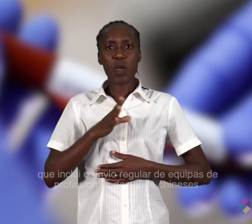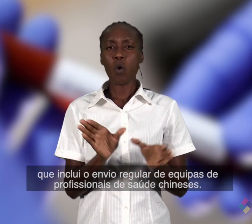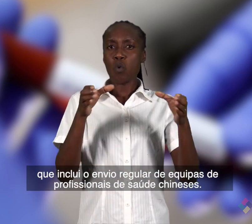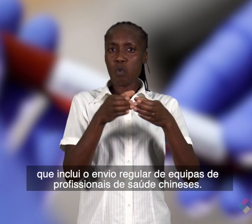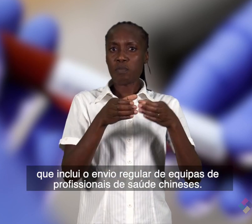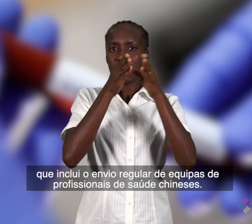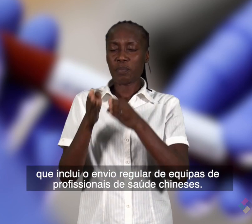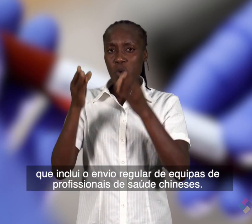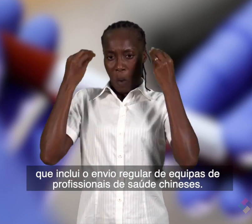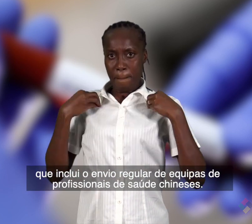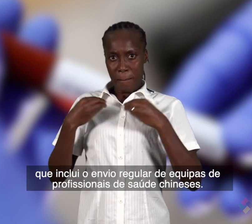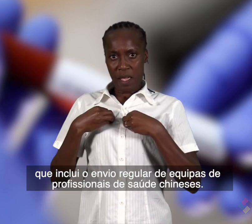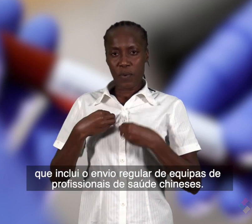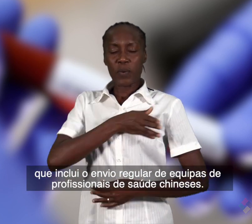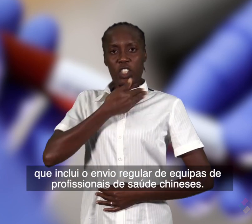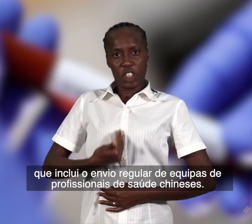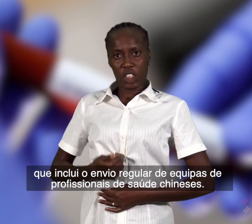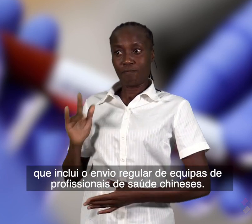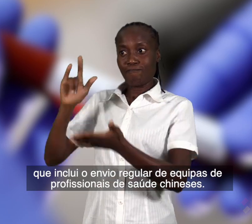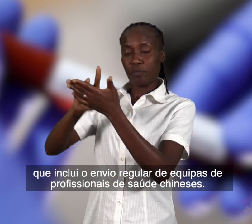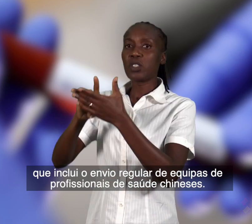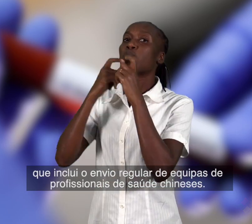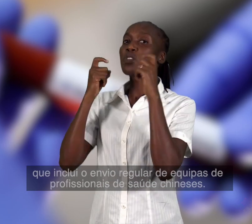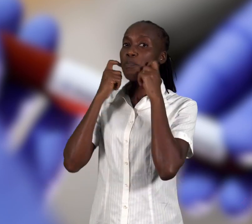inclui o envio regular de equipas de profissionais chineses a Moçambique.